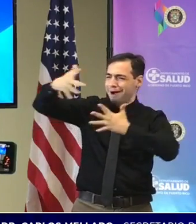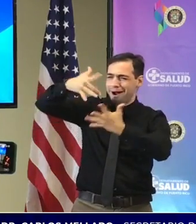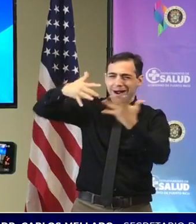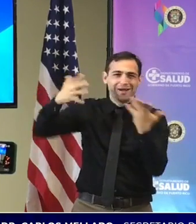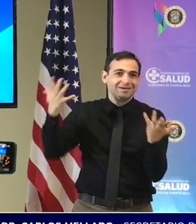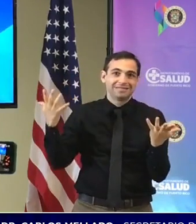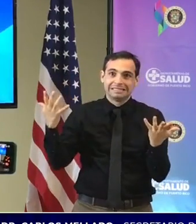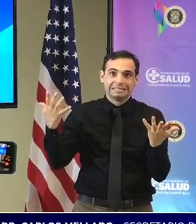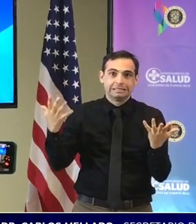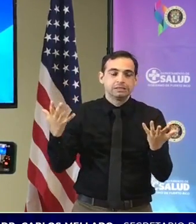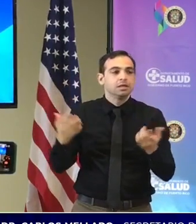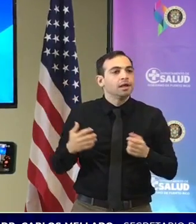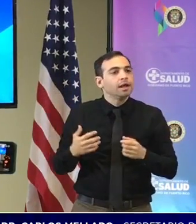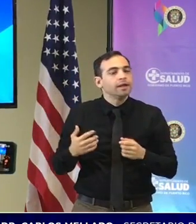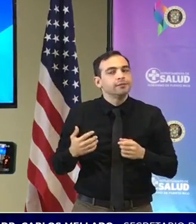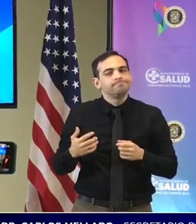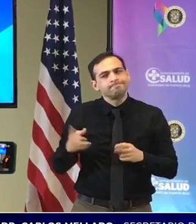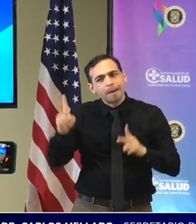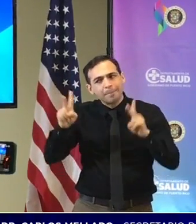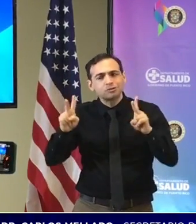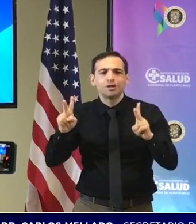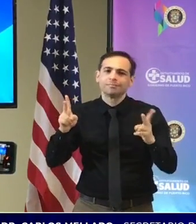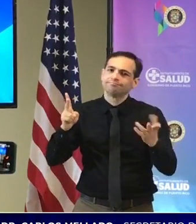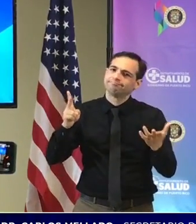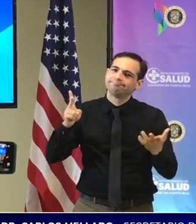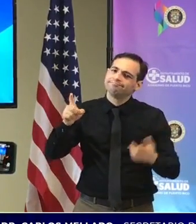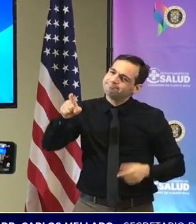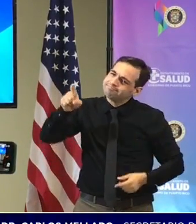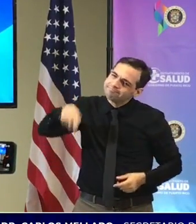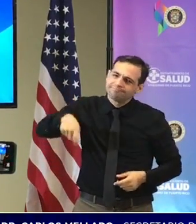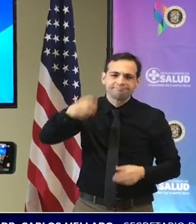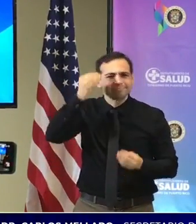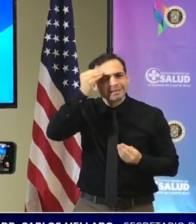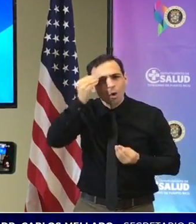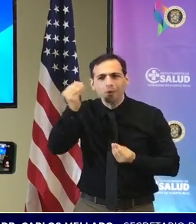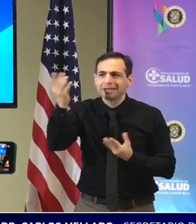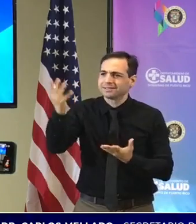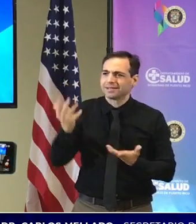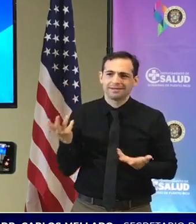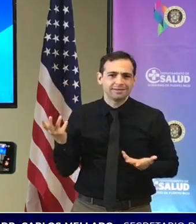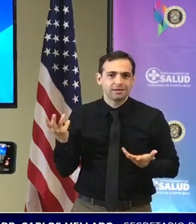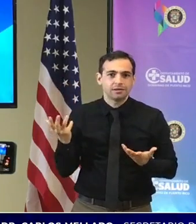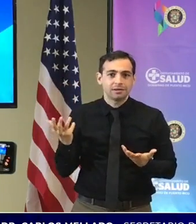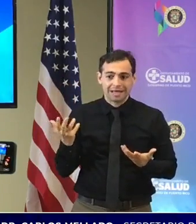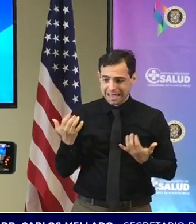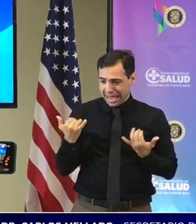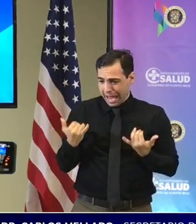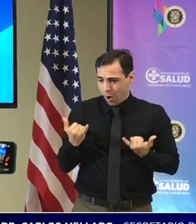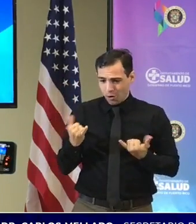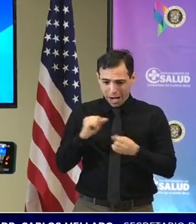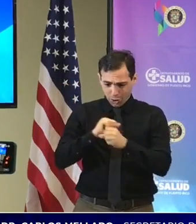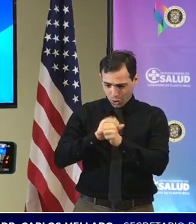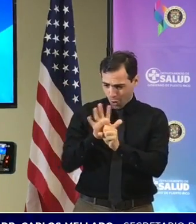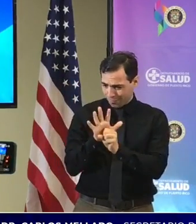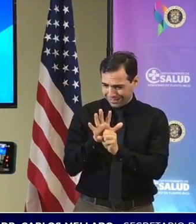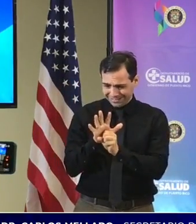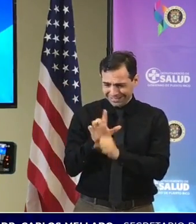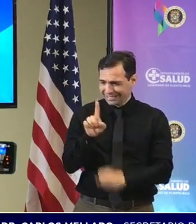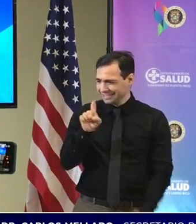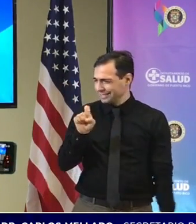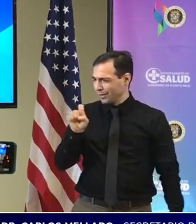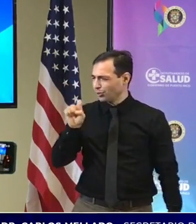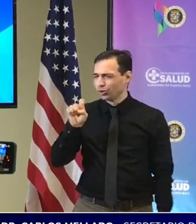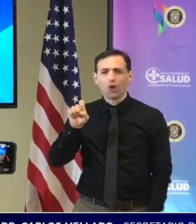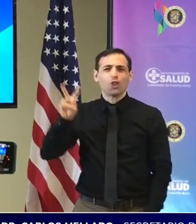ciudadanía o sea yo creo que nosotros ya tenemos COVID-102 porque vamos para el segundo año vemos el 101